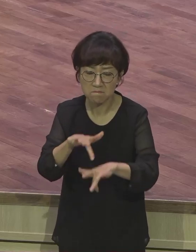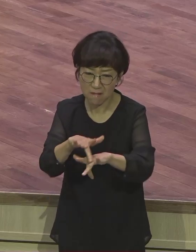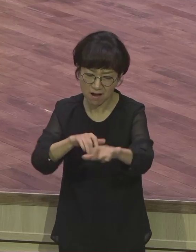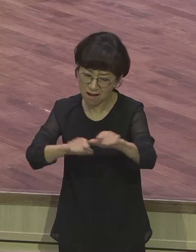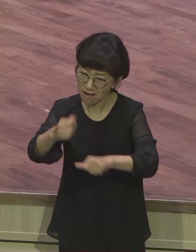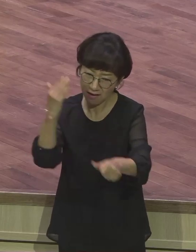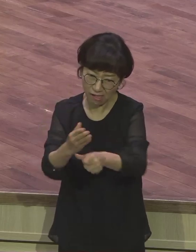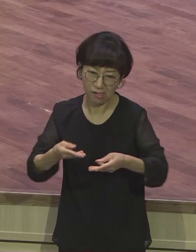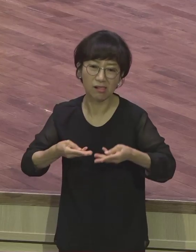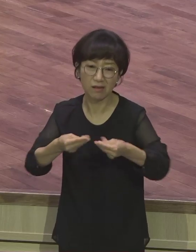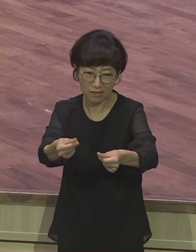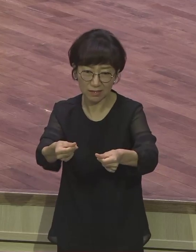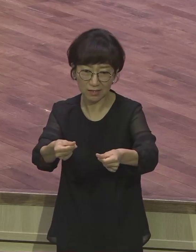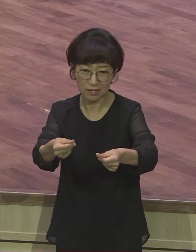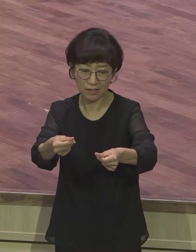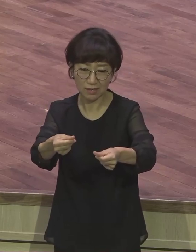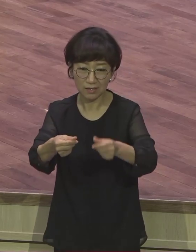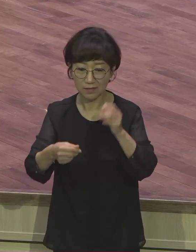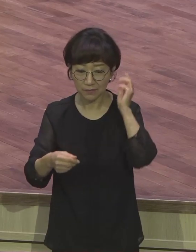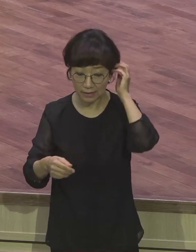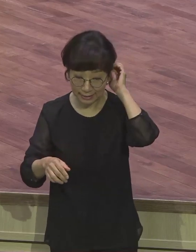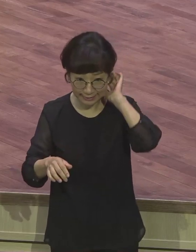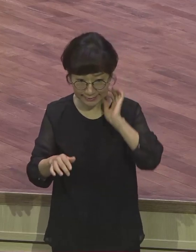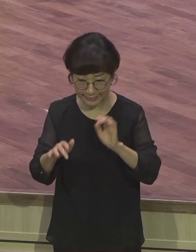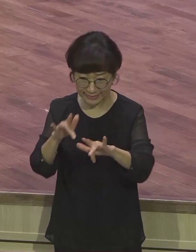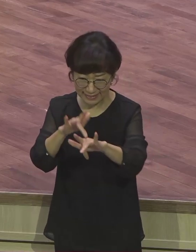구원받은 하나님의 잔을 괴롭히는 이 사단을 멸해놓으셨다.